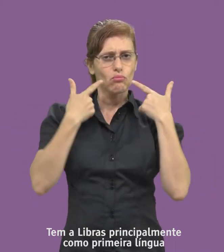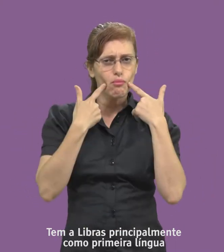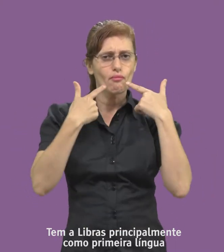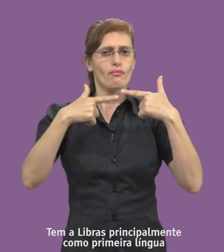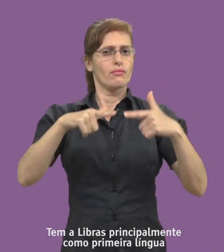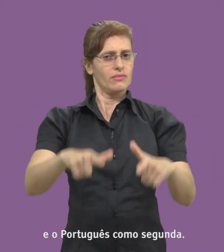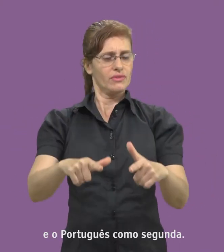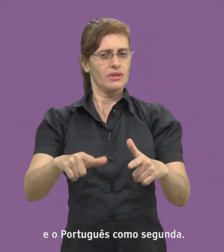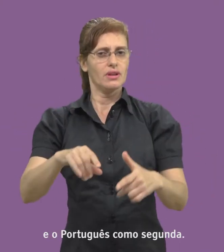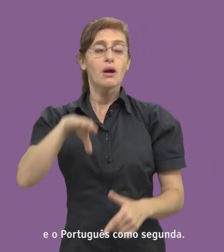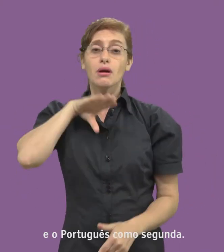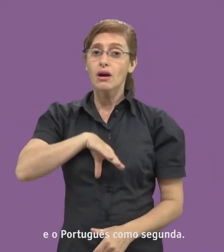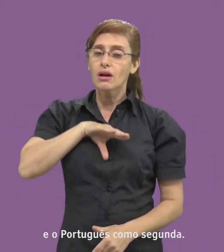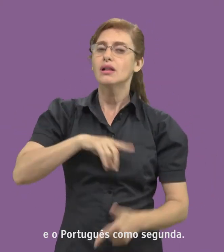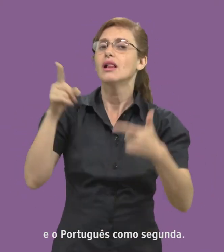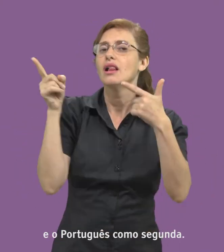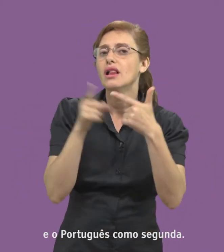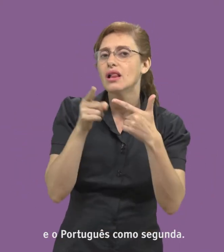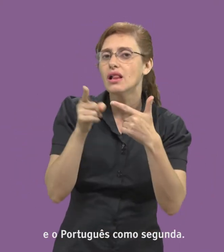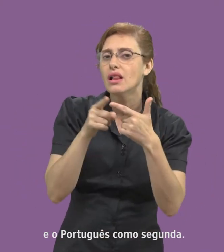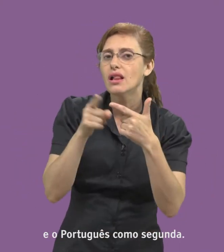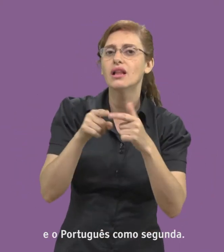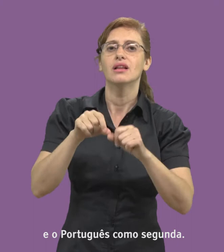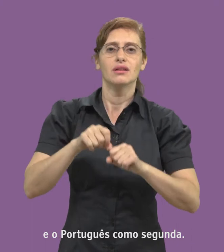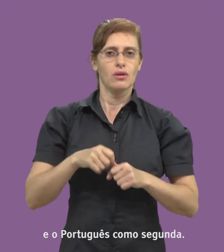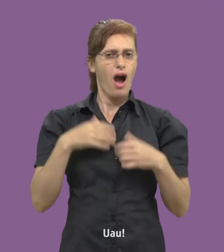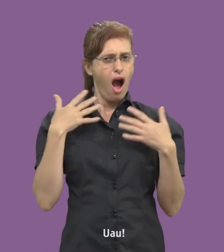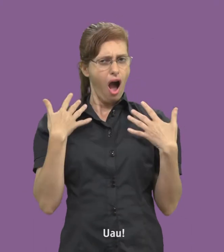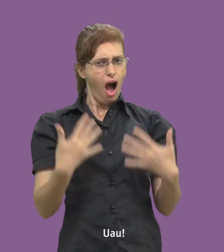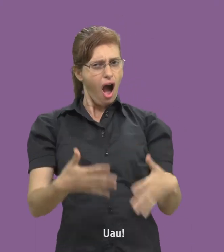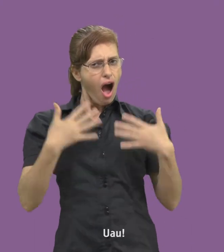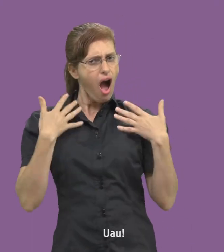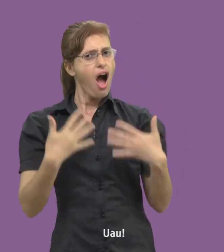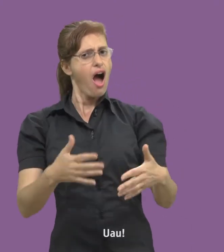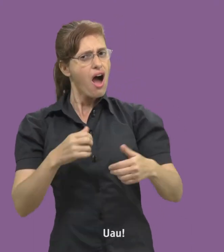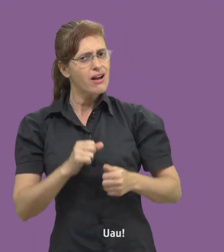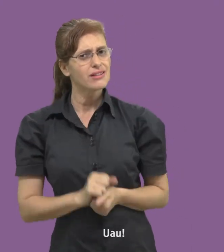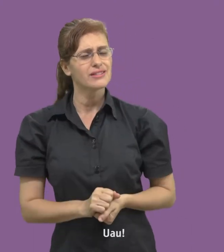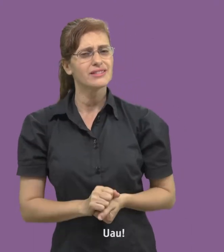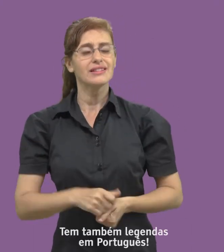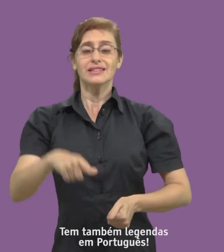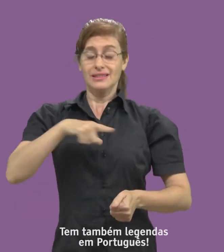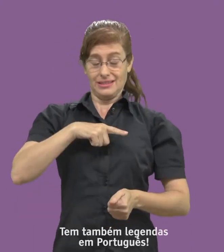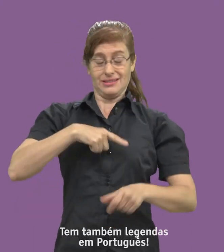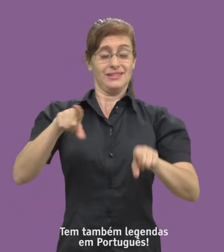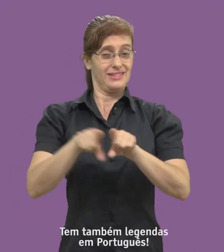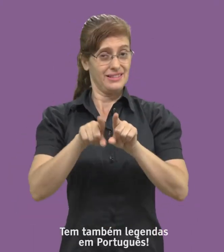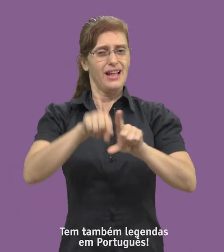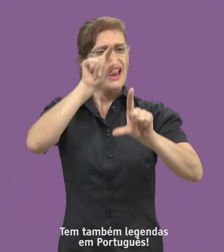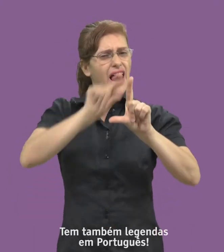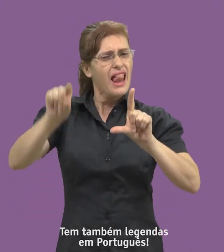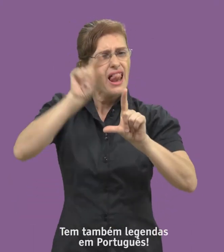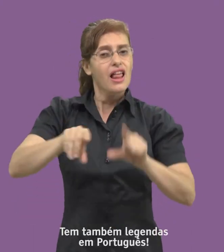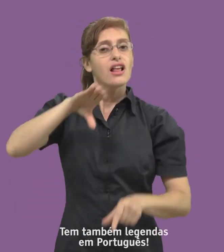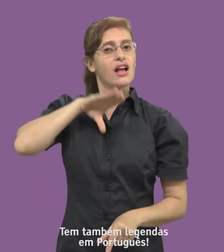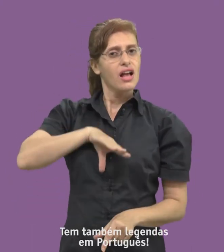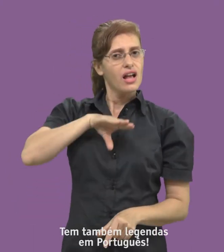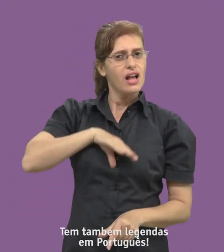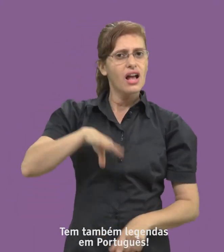língua. E o português, como segunda. Uau! Tem também legendas em português.